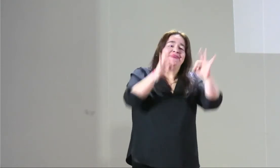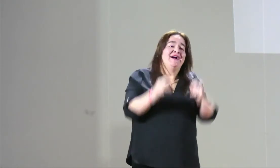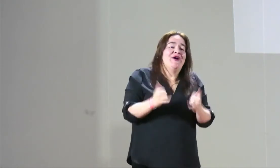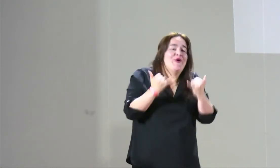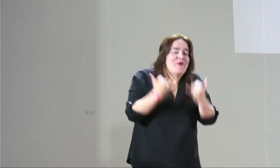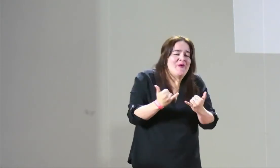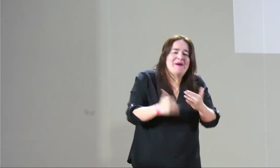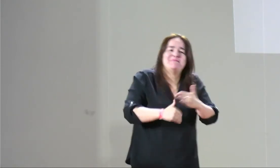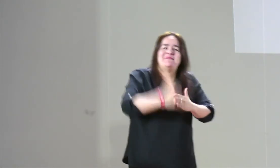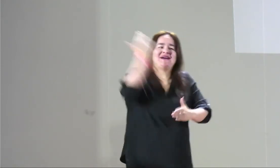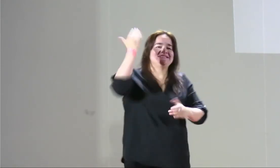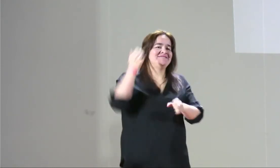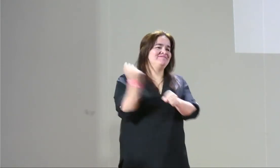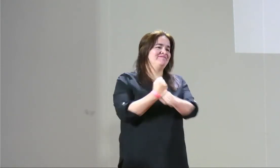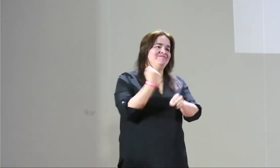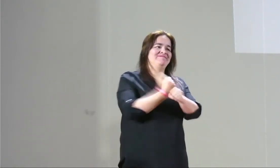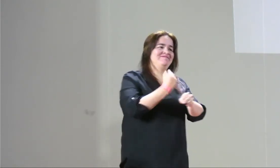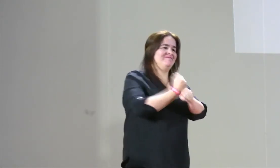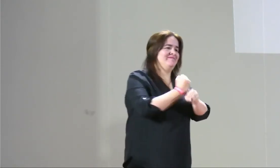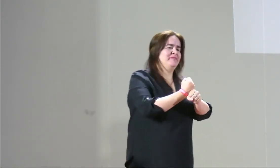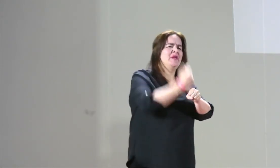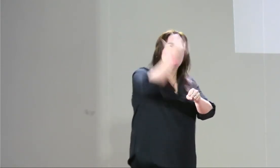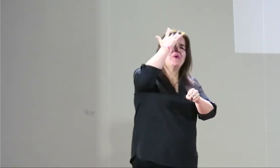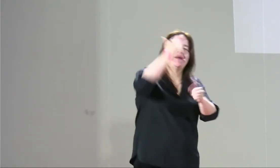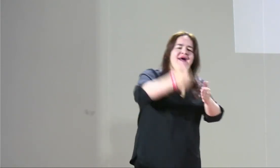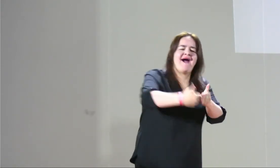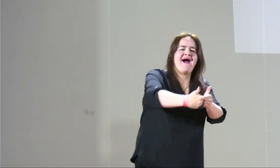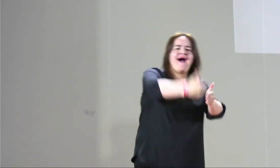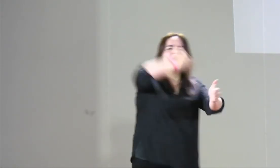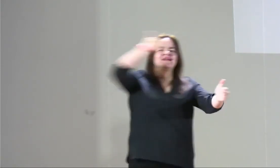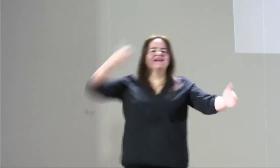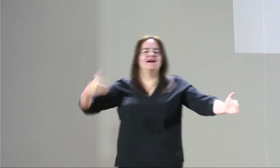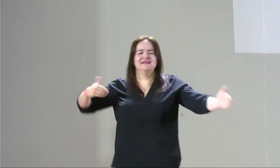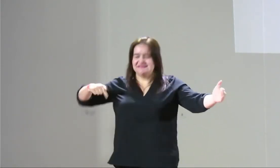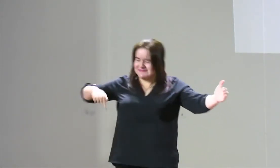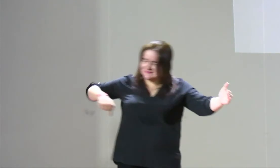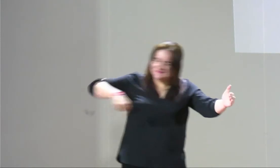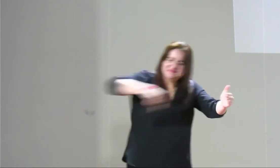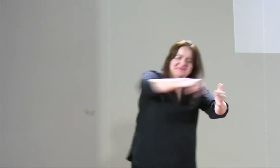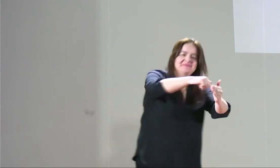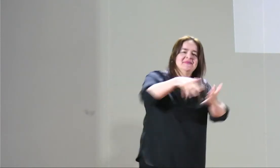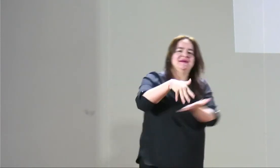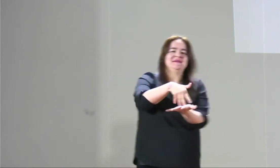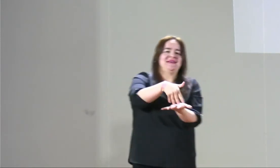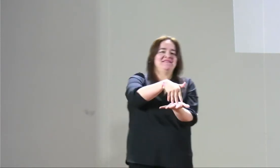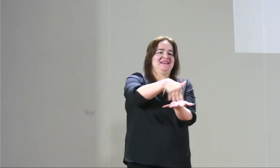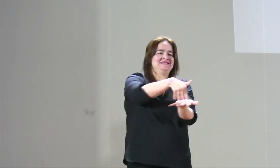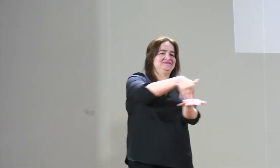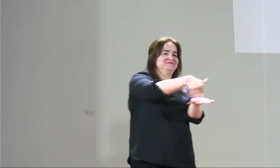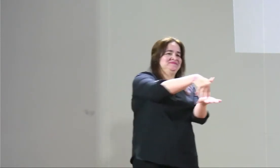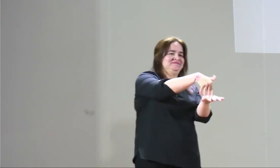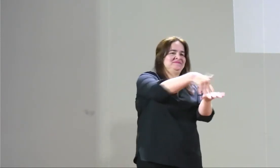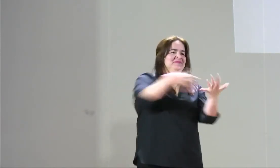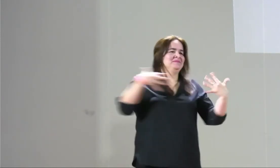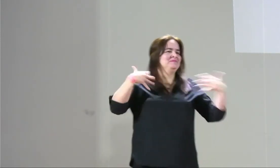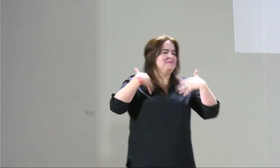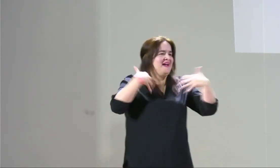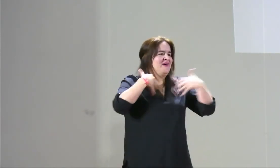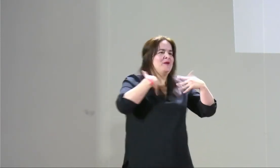Bueno, Santiago, respecto a tu pregunta es una pregunta crucial. ¿Por qué? Porque en este momento estamos trabajando en eso. Anteriormente